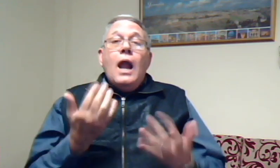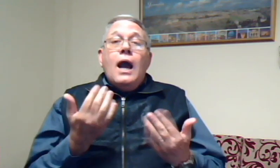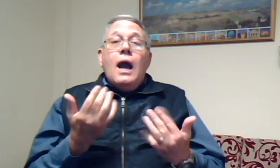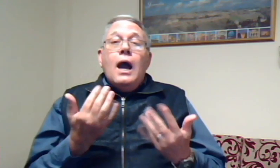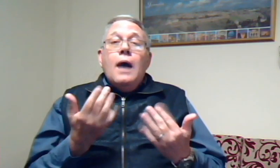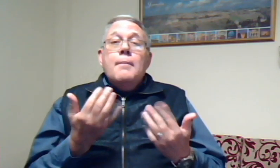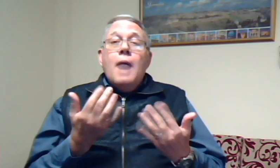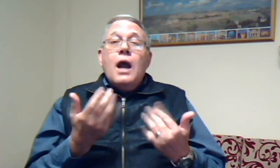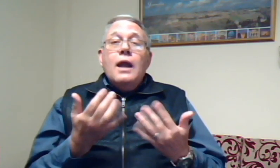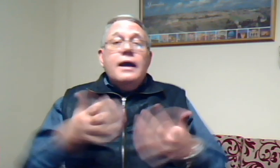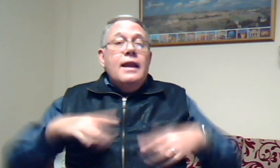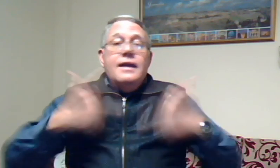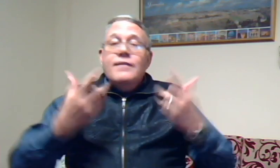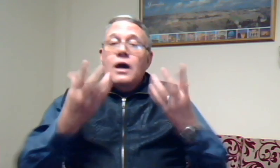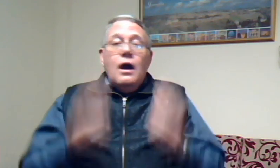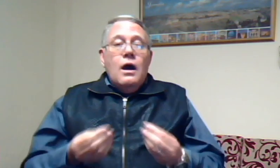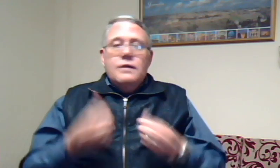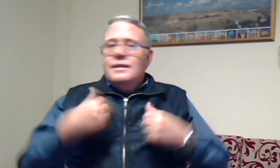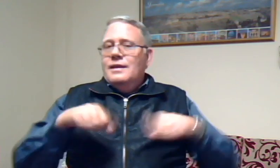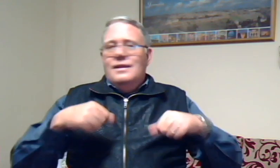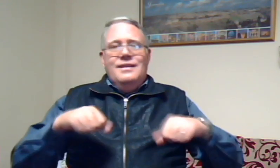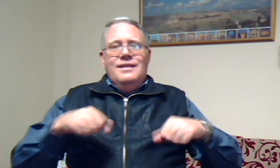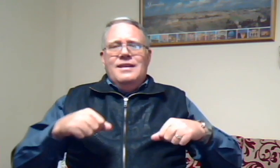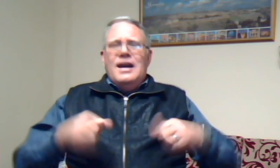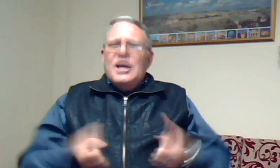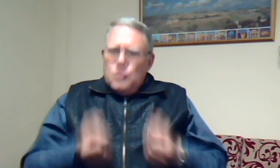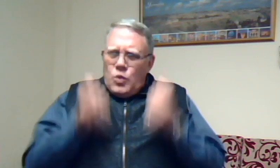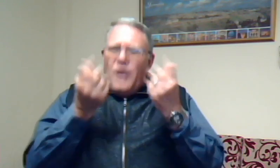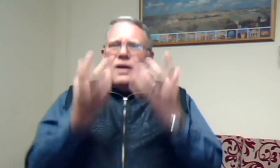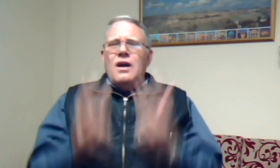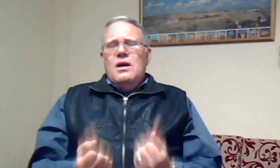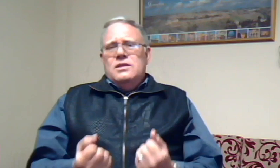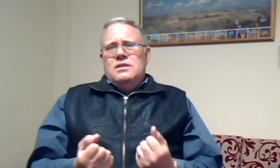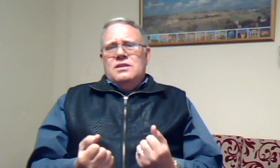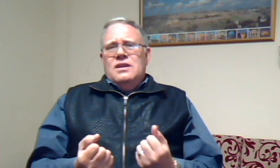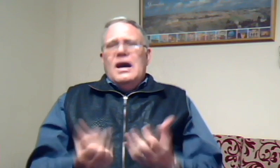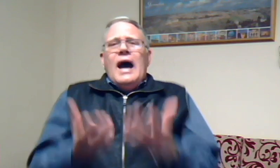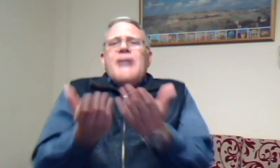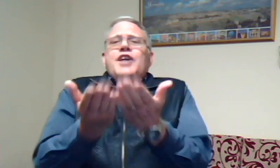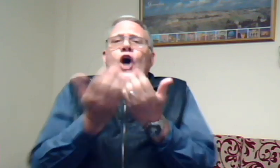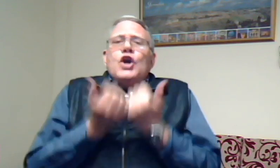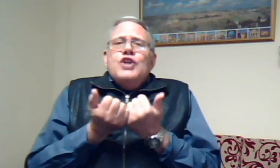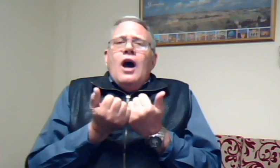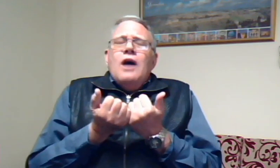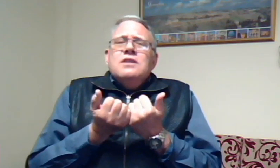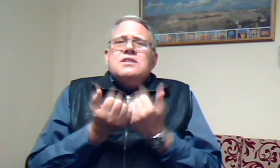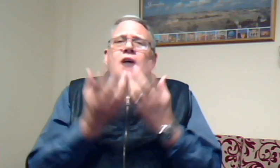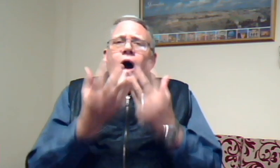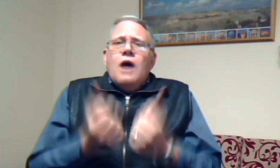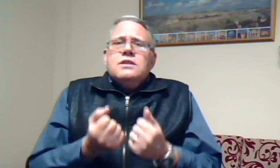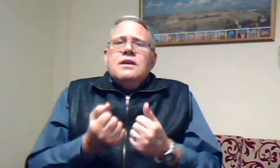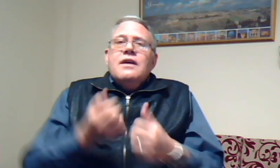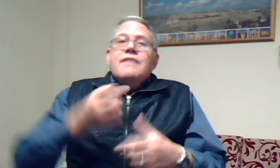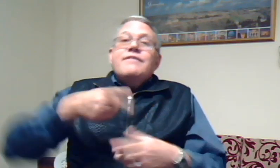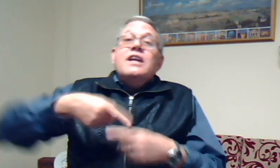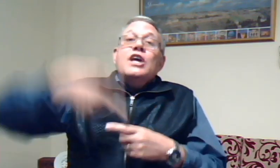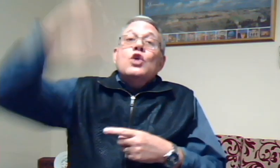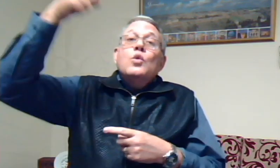makkelike lewe gehaad nie hy het zwaar gehaad hy het die uitdagings gehaad van die roeping